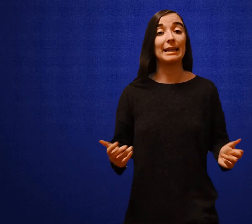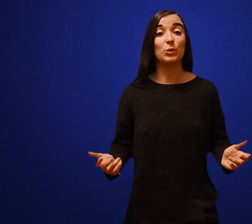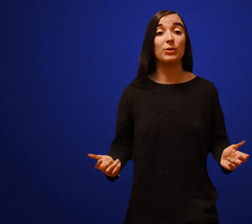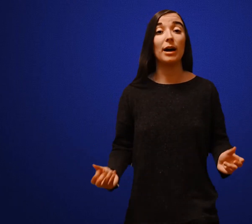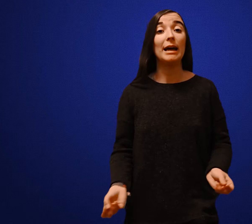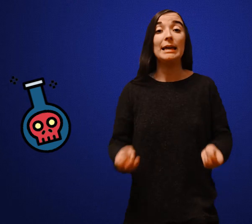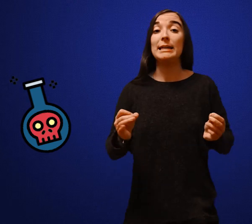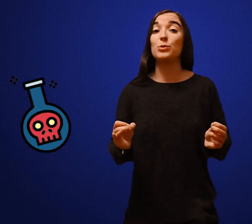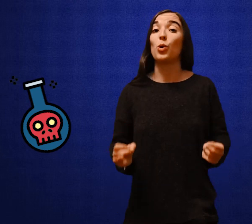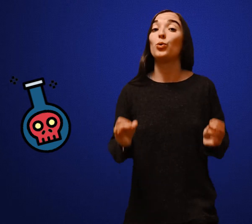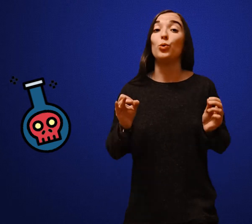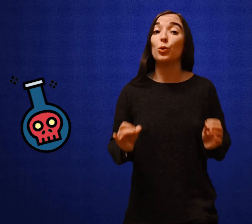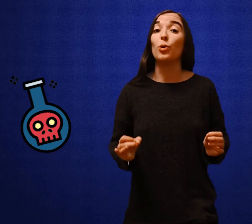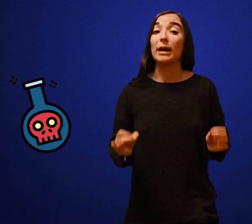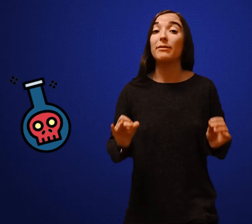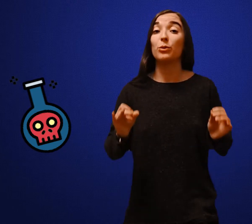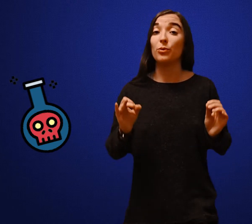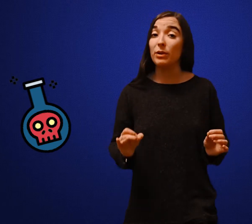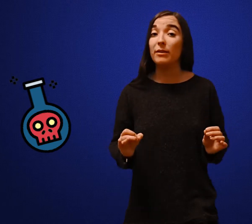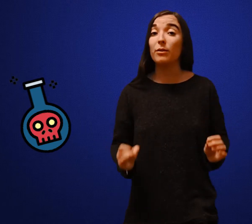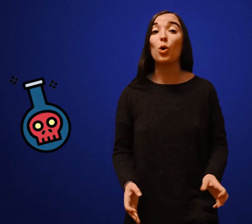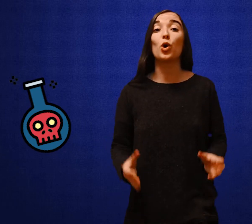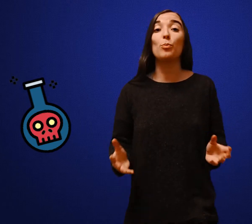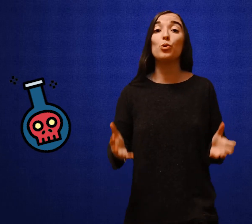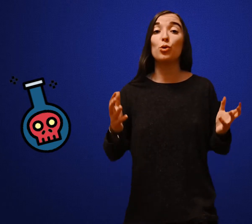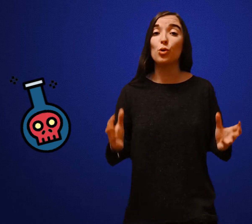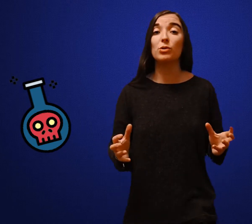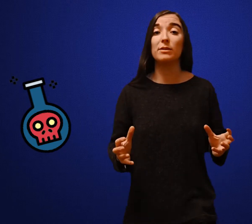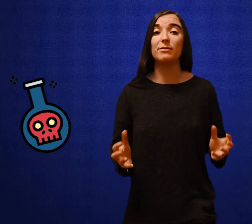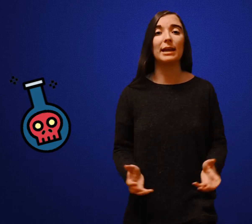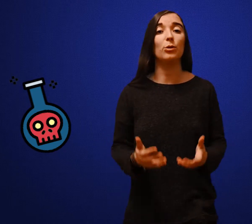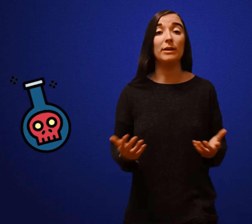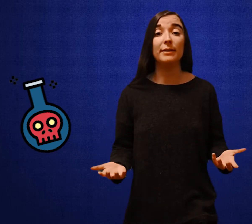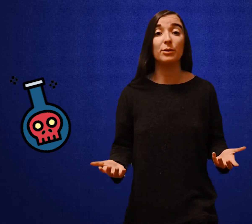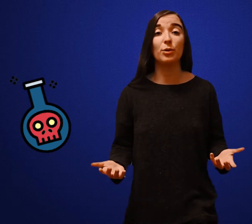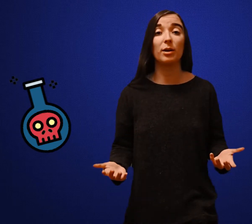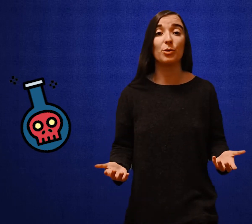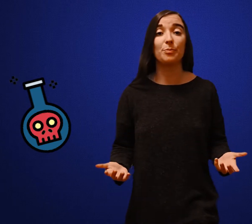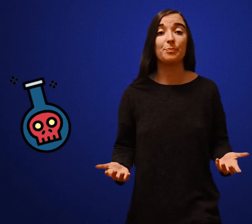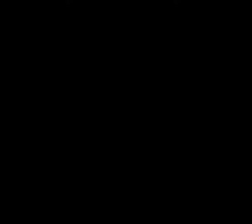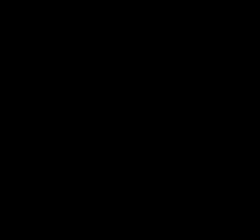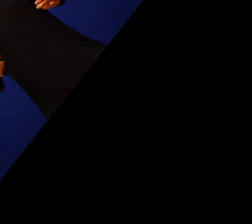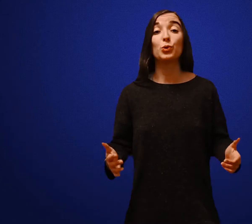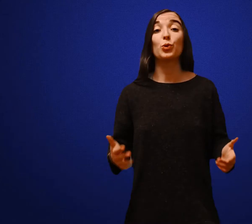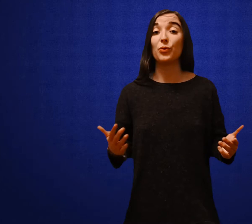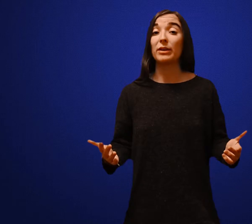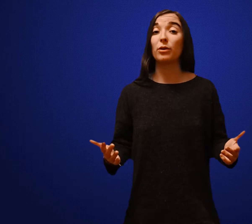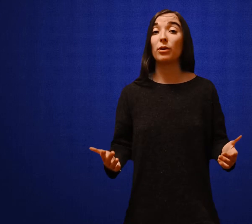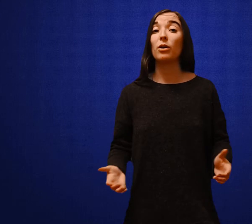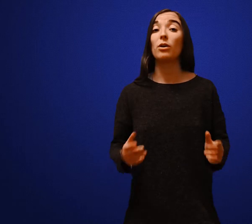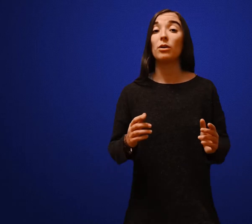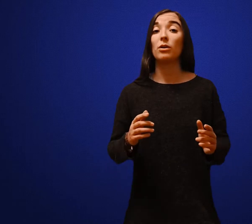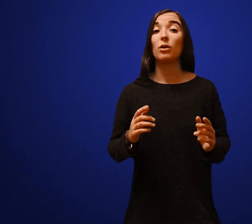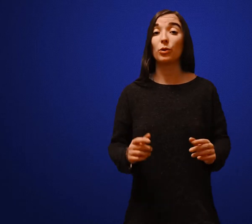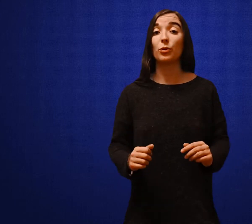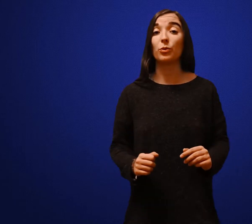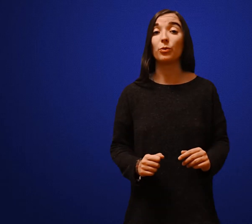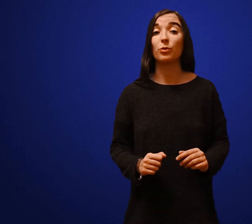Résultat, ils ont rendu l'eau de la rivière de Flint encore plus corrosive qu'elle ne'était naturellement Mais deux autres facteurs rentrent en compte